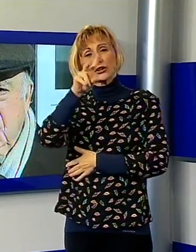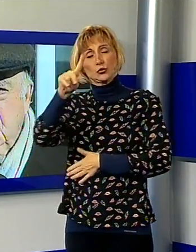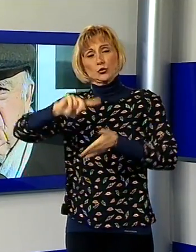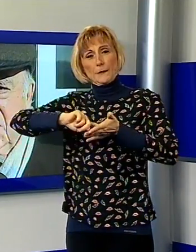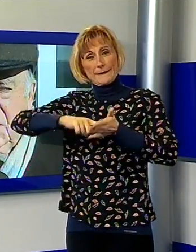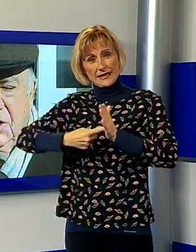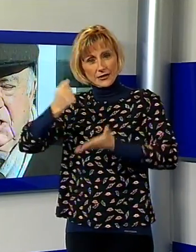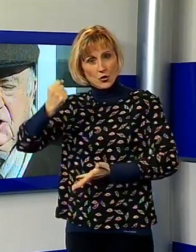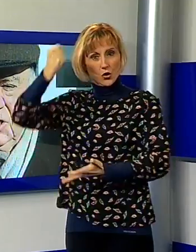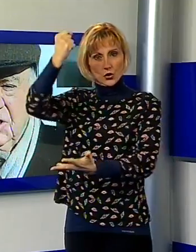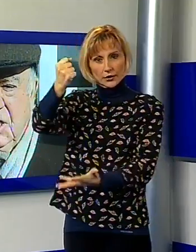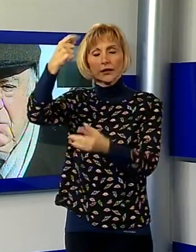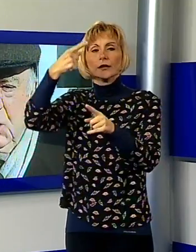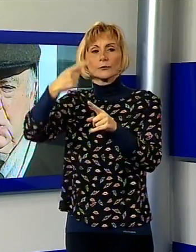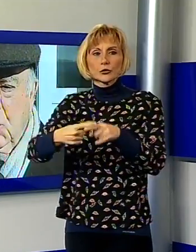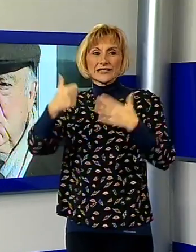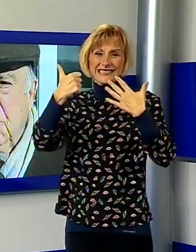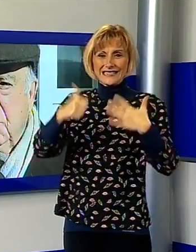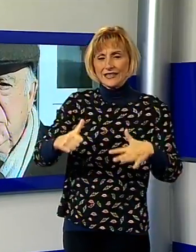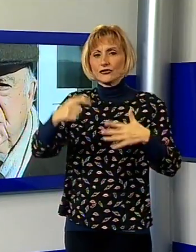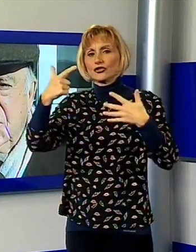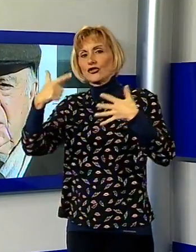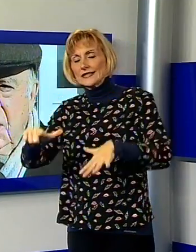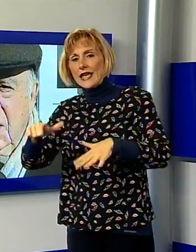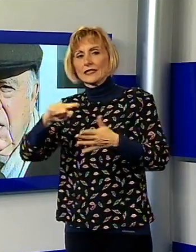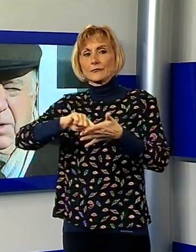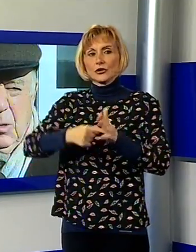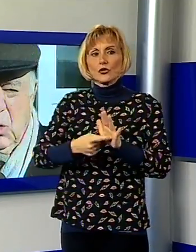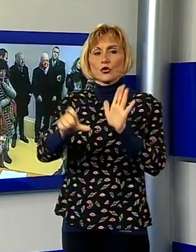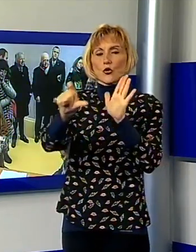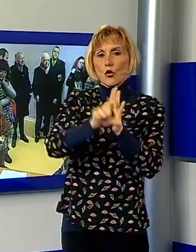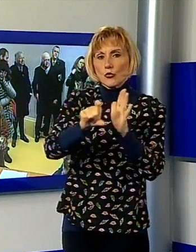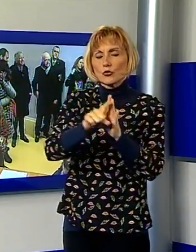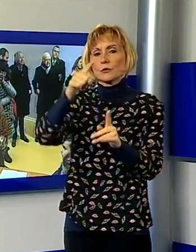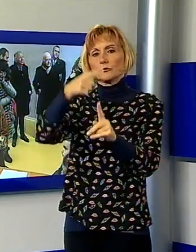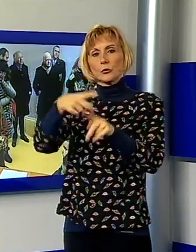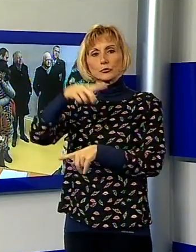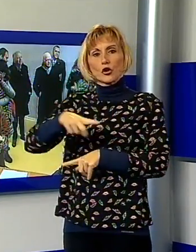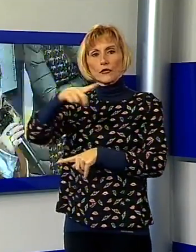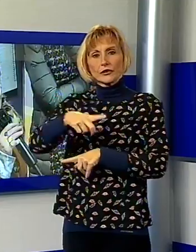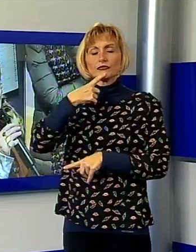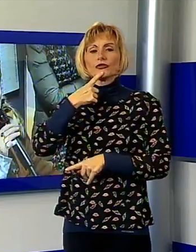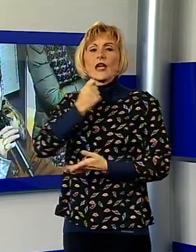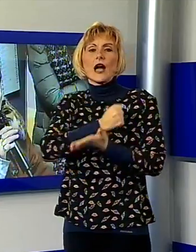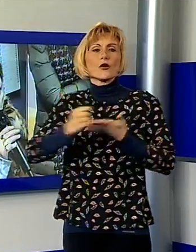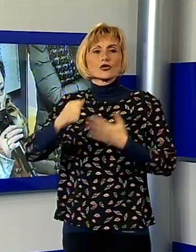raggiunti altri 16-17 milioni comuni e province. abbiamo autorizzato 52 cantieri che